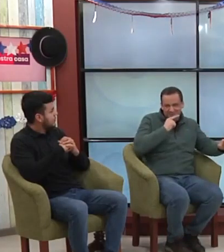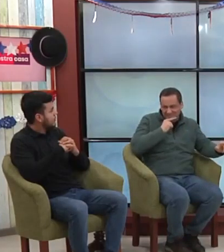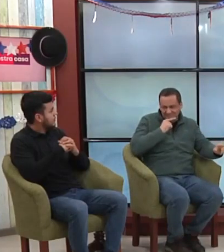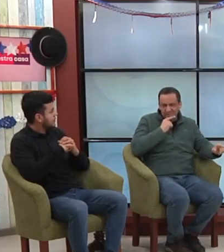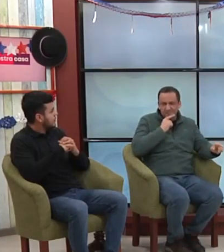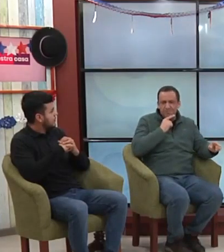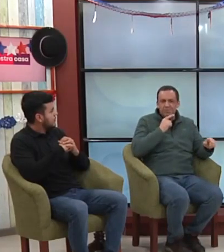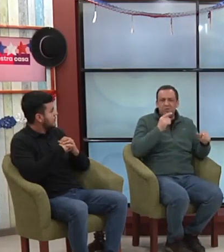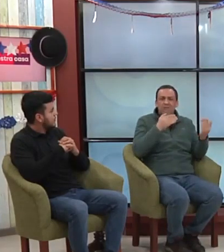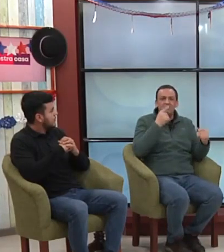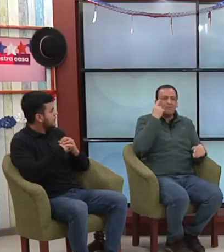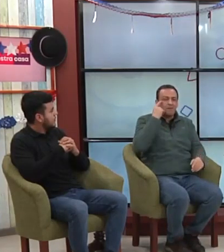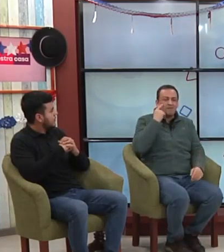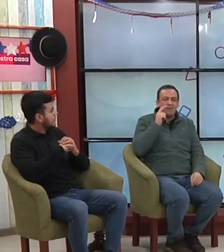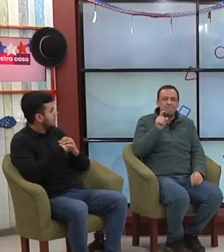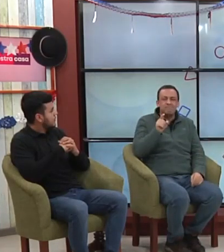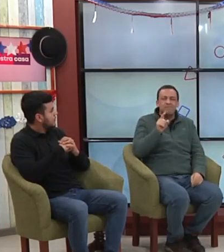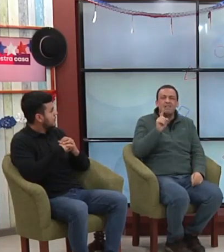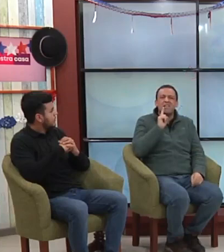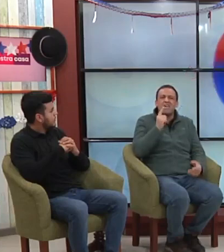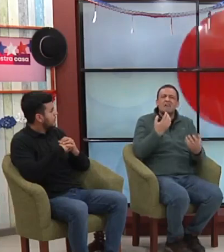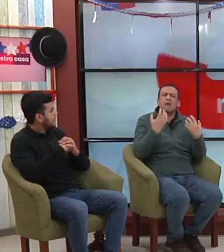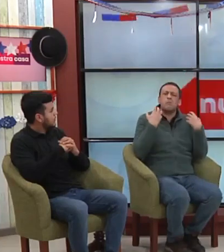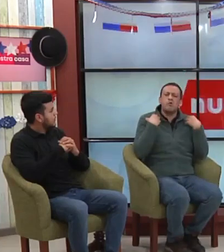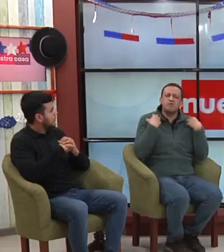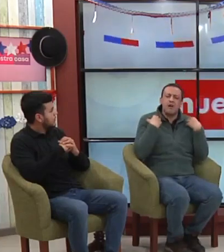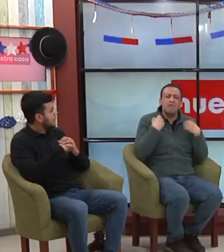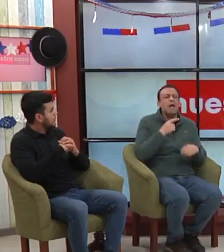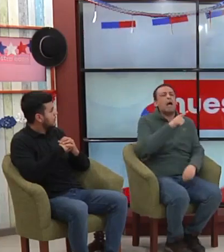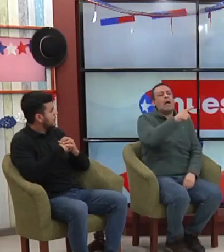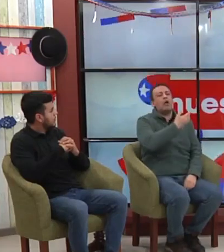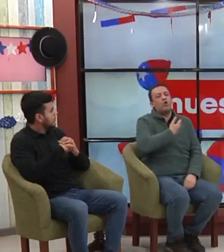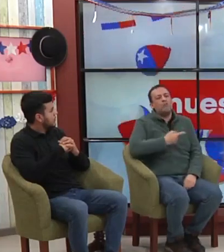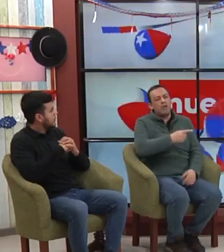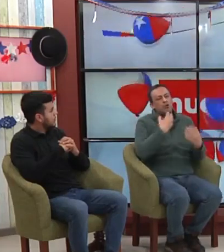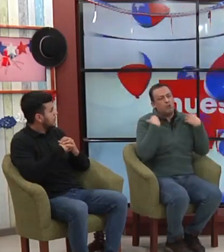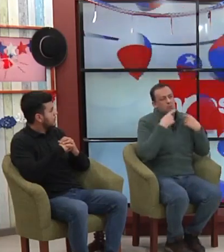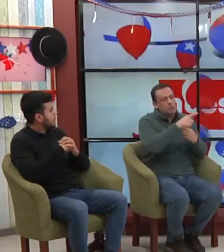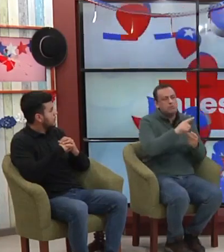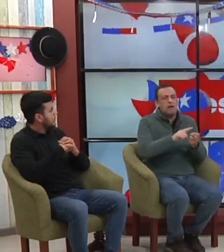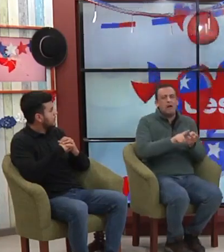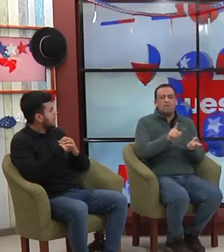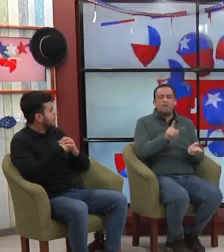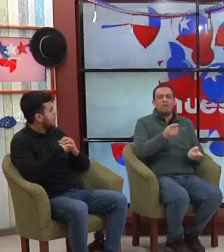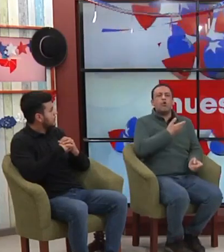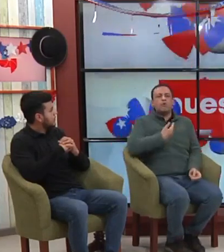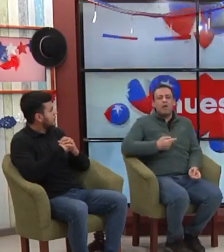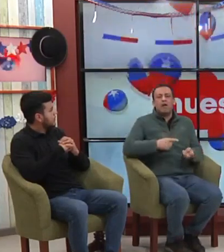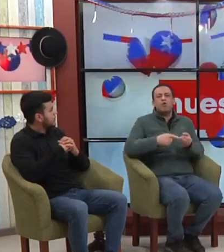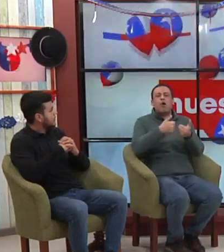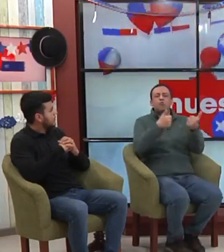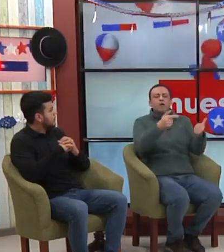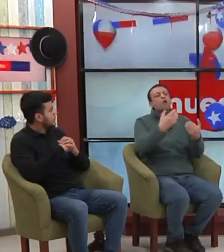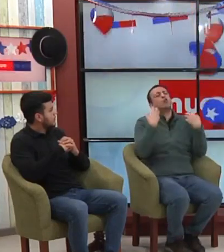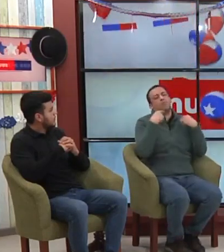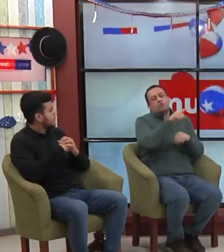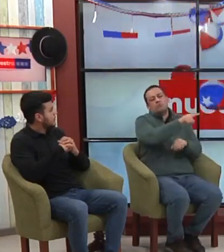como que tendemos a poner esa responsabilidad en autoridades, gobierno, qué sé yo, o no sé,